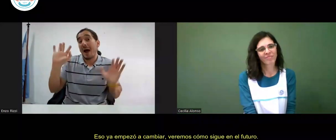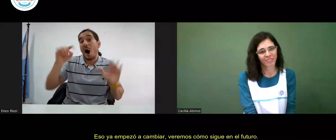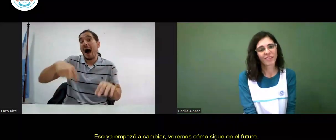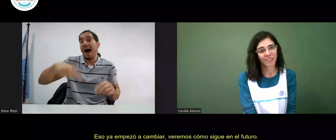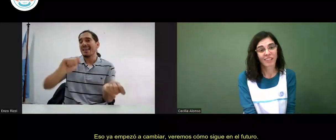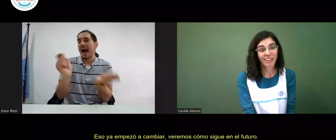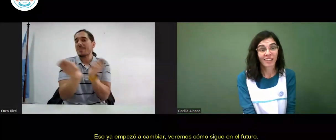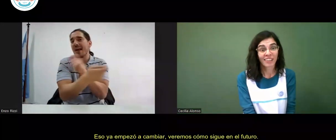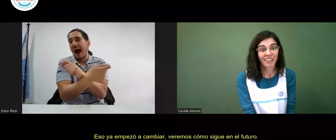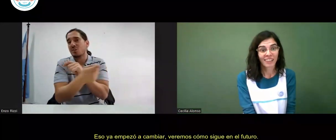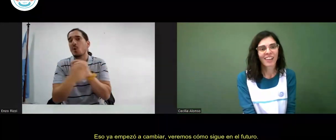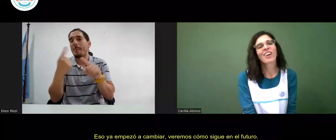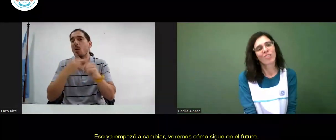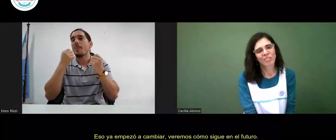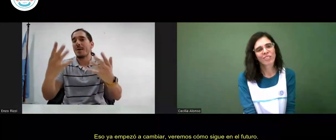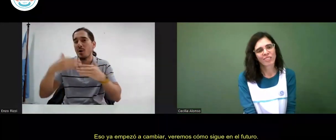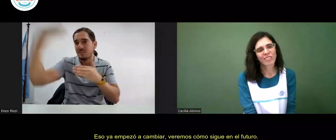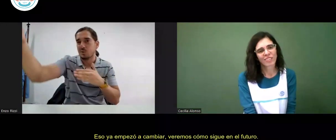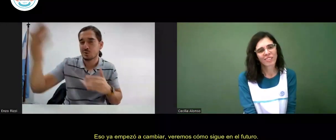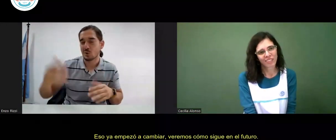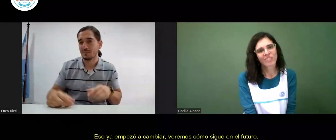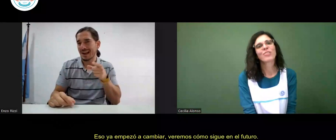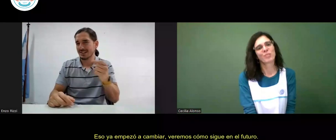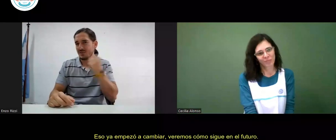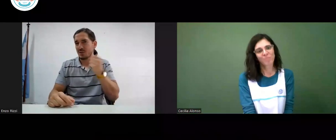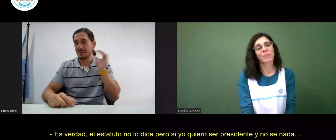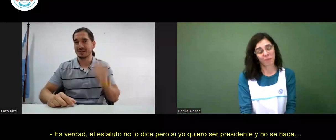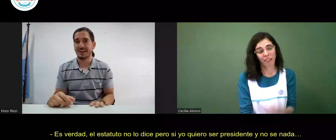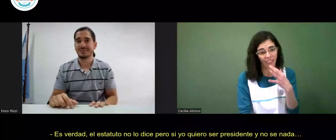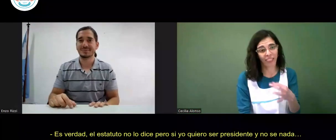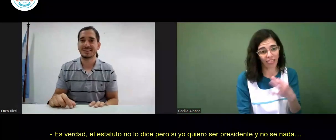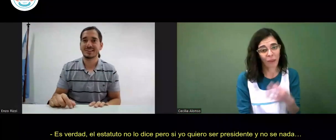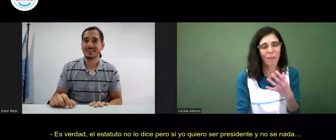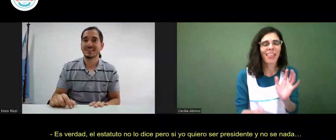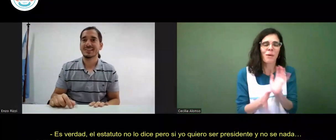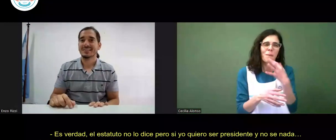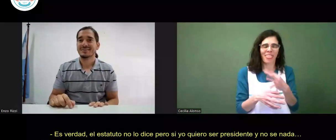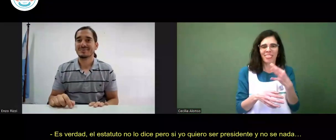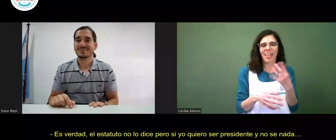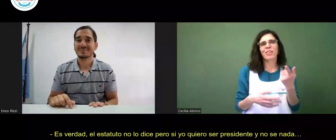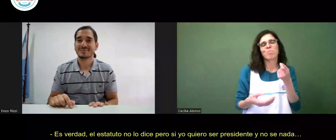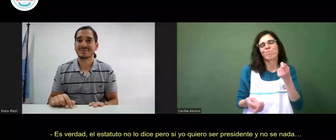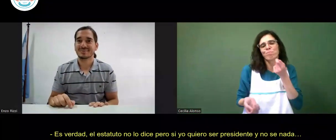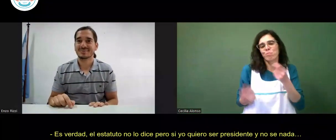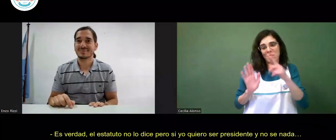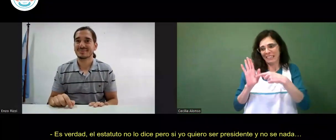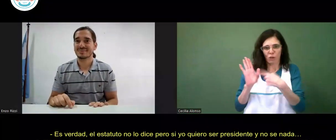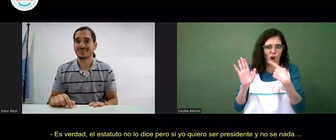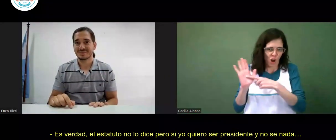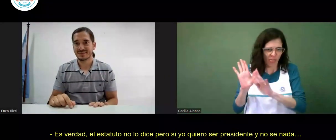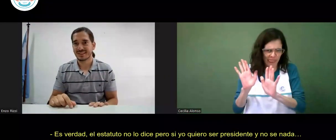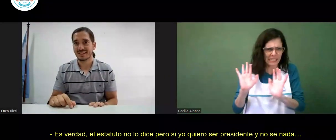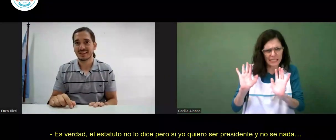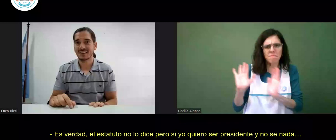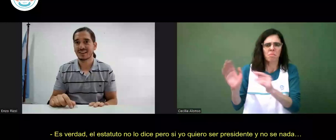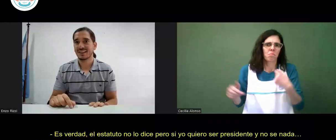Veremos cómo sigue en el futuro. Es verdad. El estatuto no lo dice, pero si yo quiero